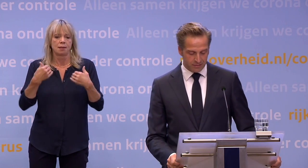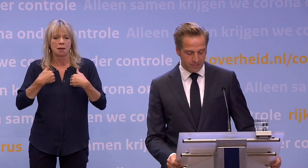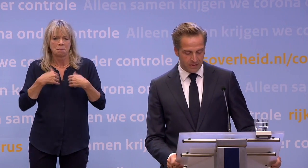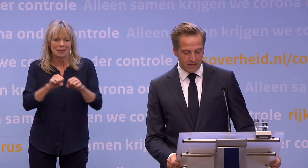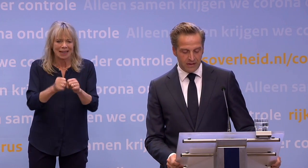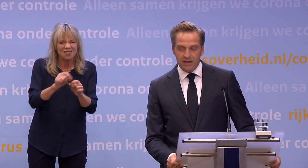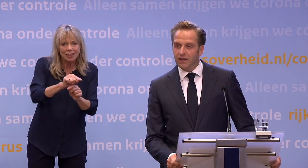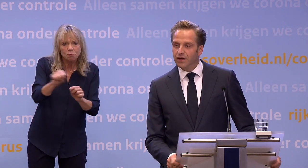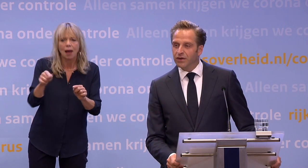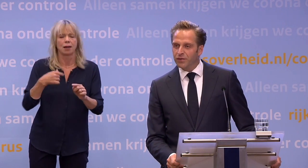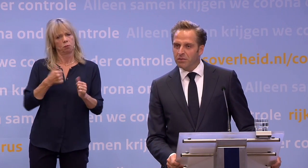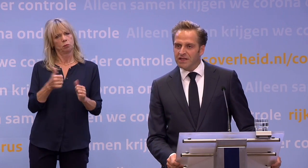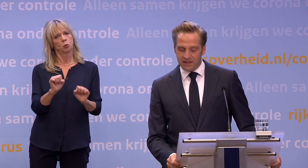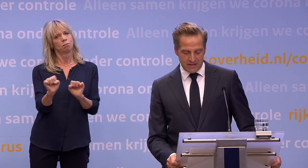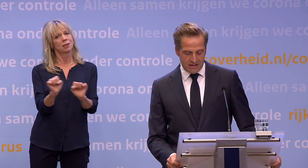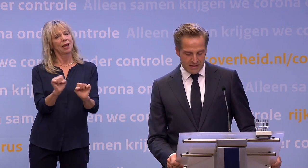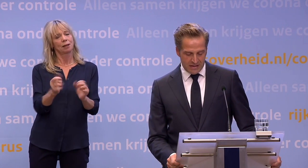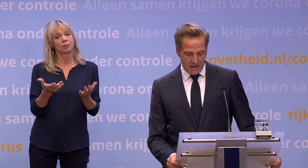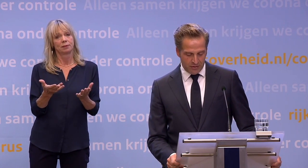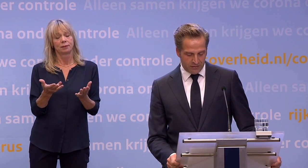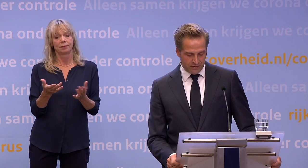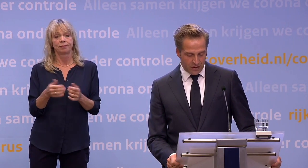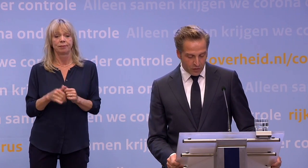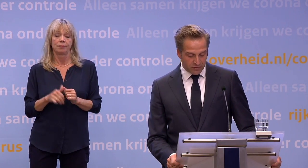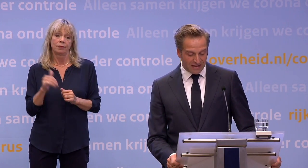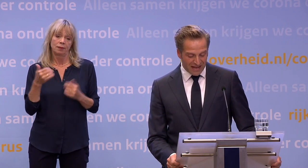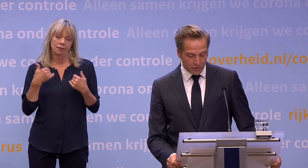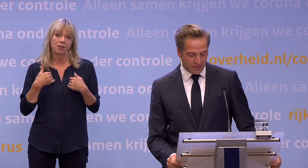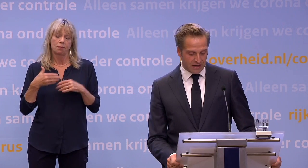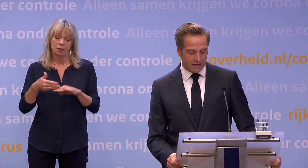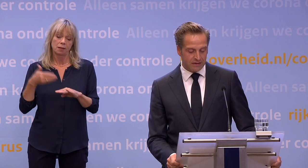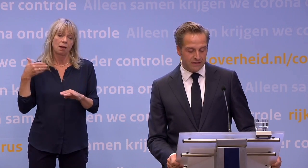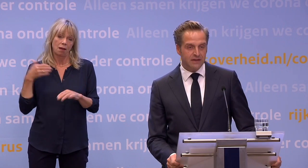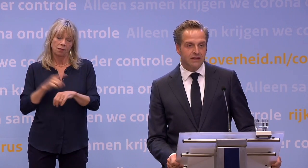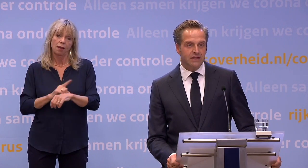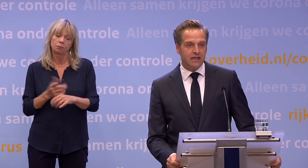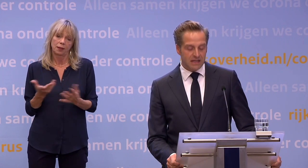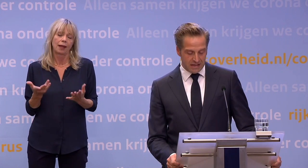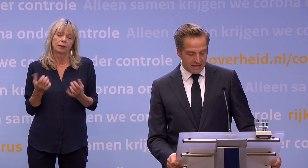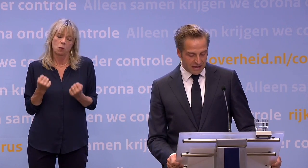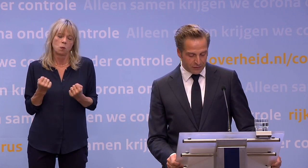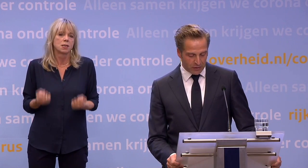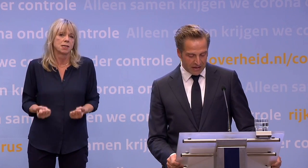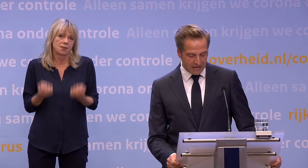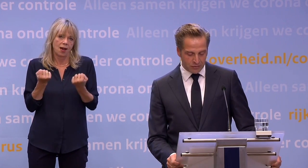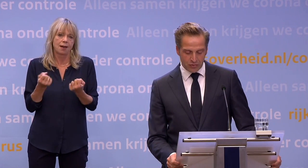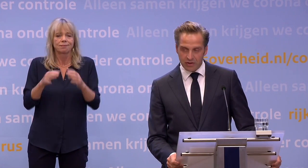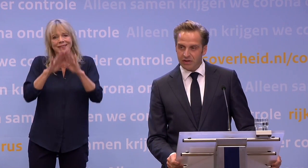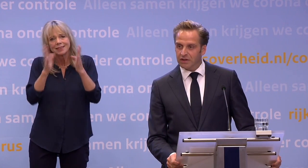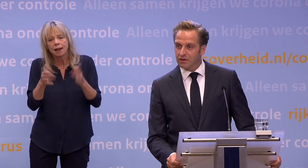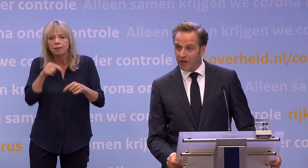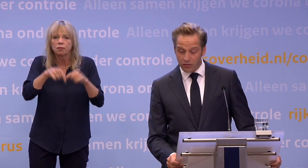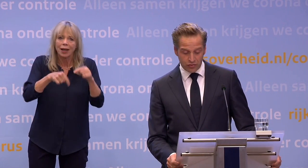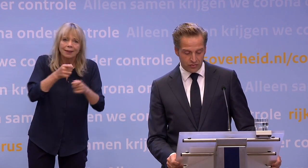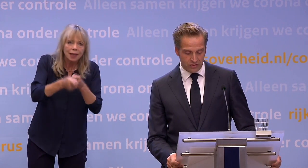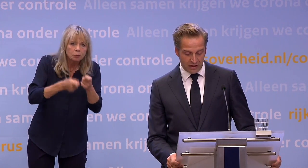beschermen. Veel mensen hebben het de afgelopen tijd heel zwaar gehad... ...in instellingen voor gehandicaptenzorg,